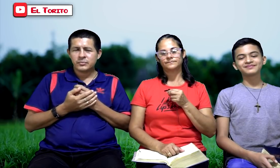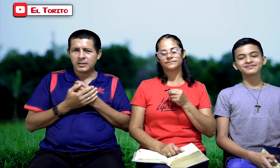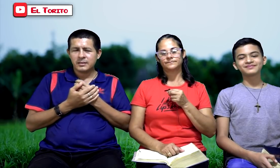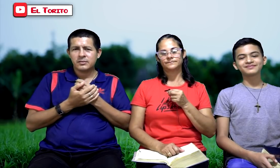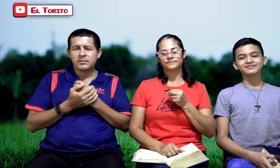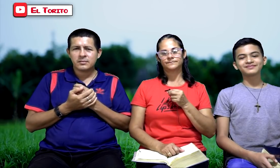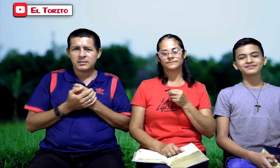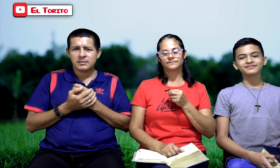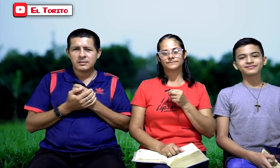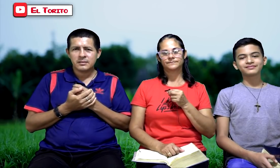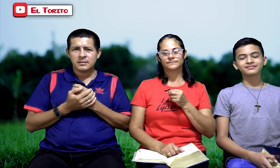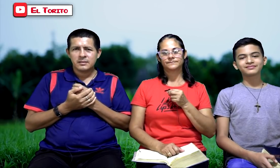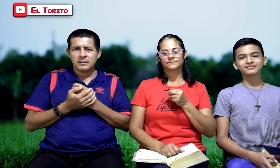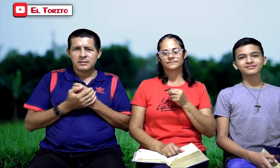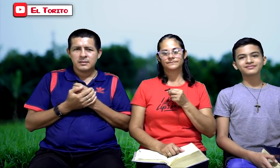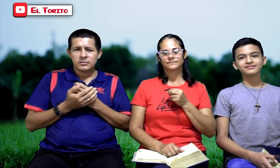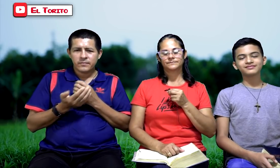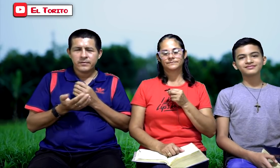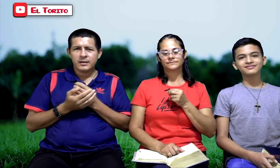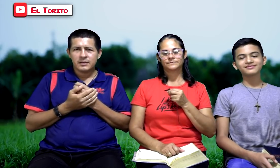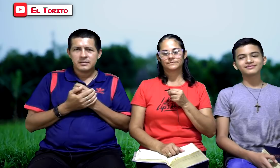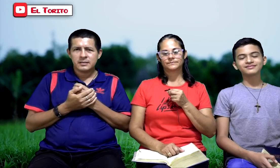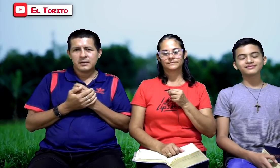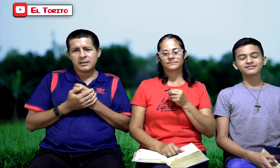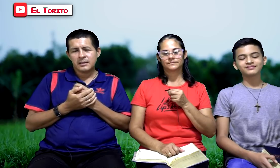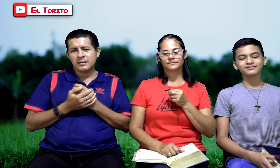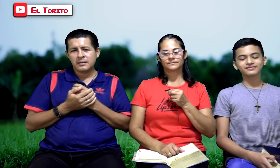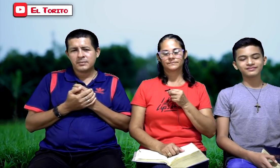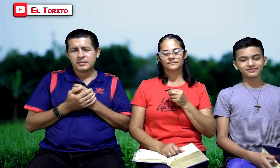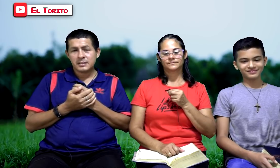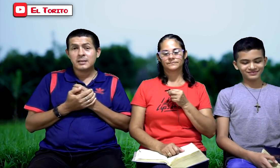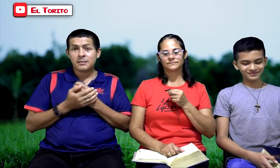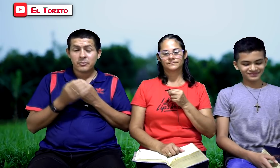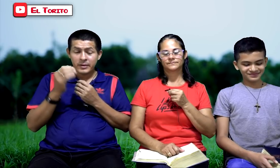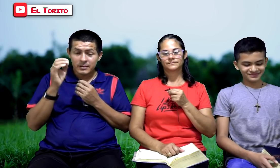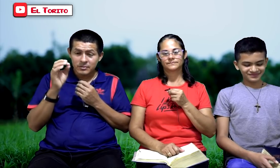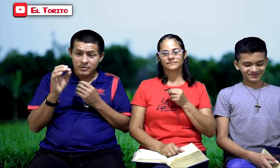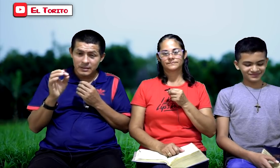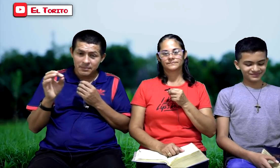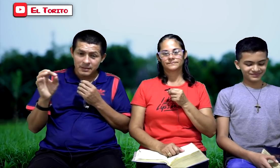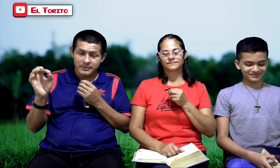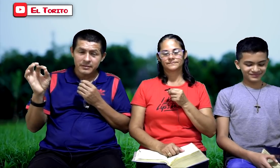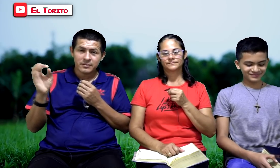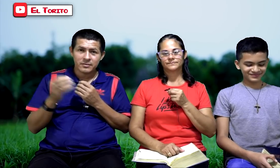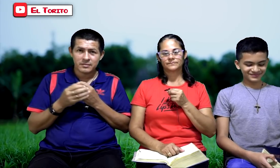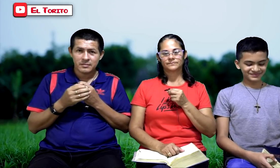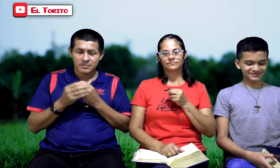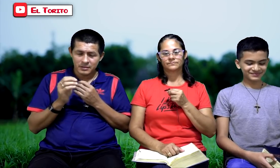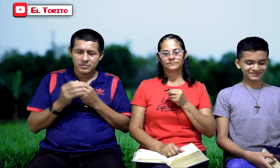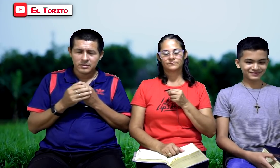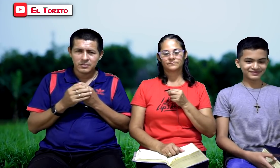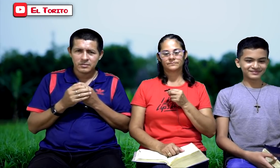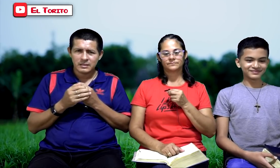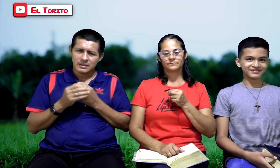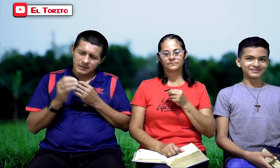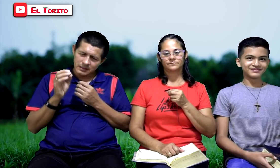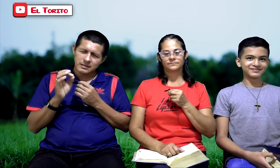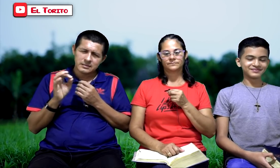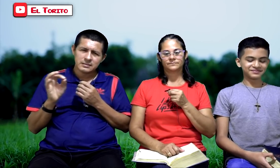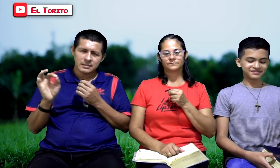ustedes, ¿no? Que son fieles y que cada día pues se están enamorando de la palabra de Dios. Bendito sea Dios. Cada día se están